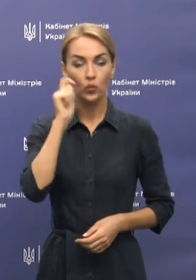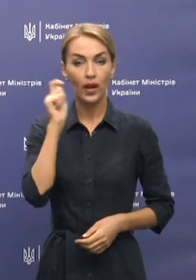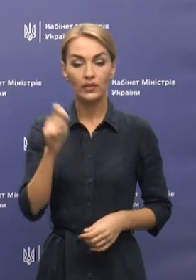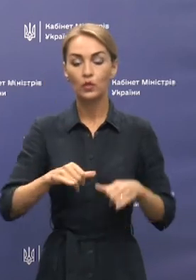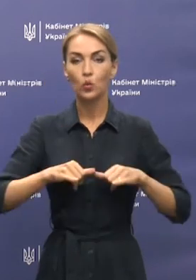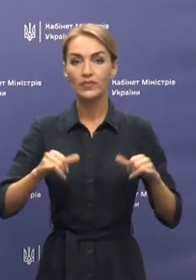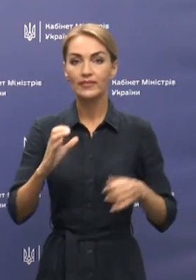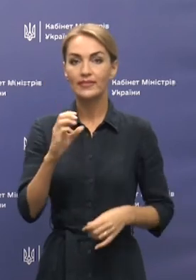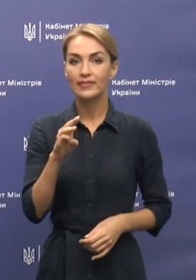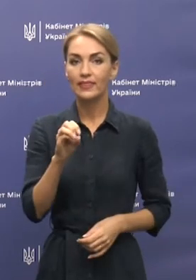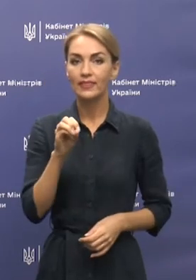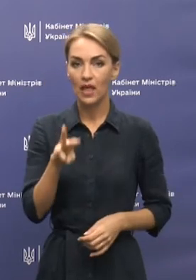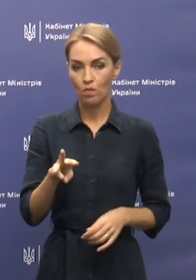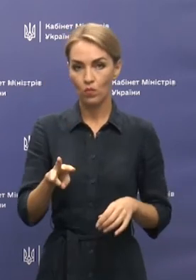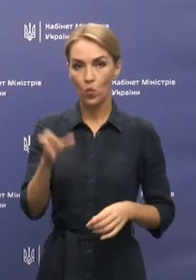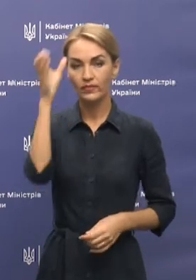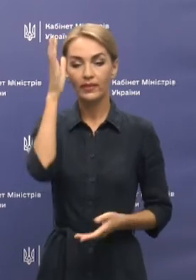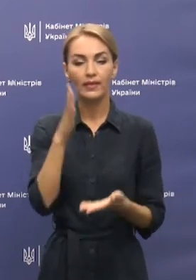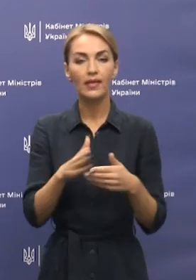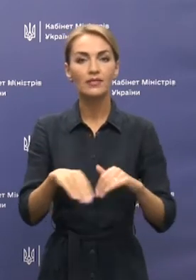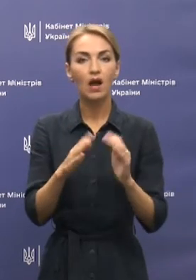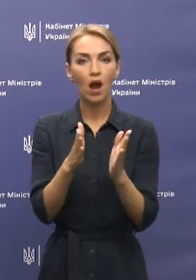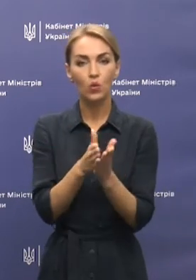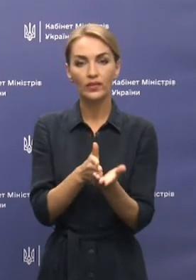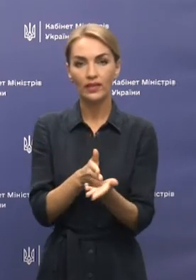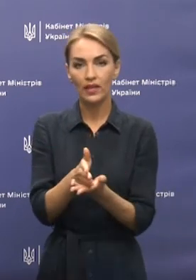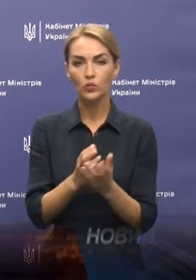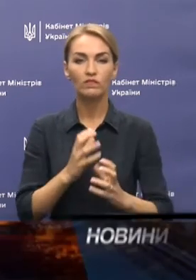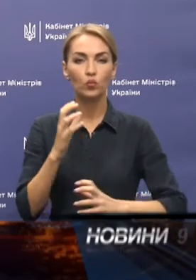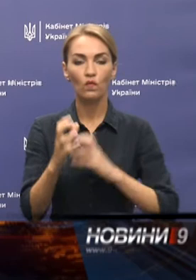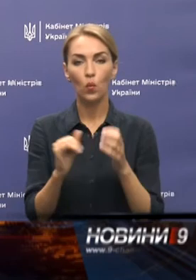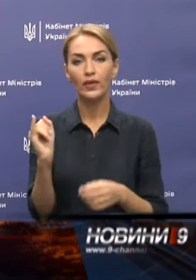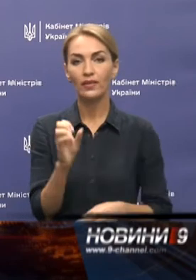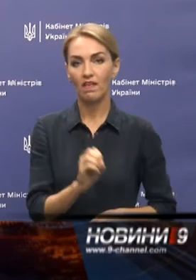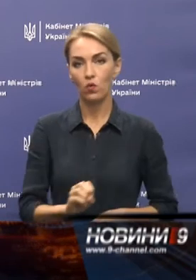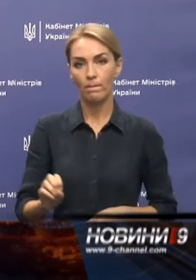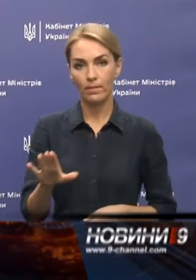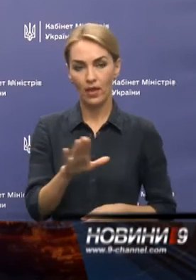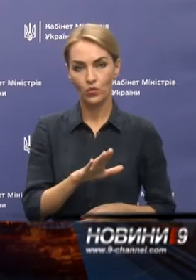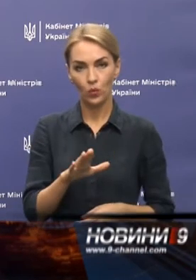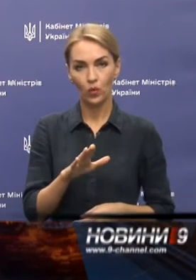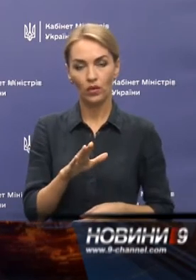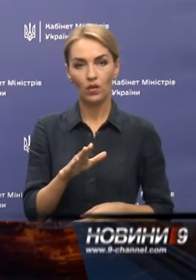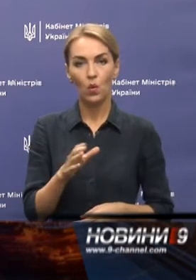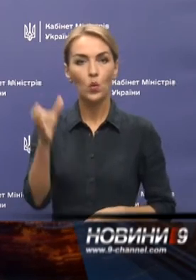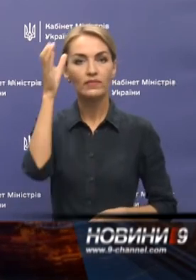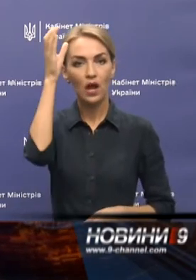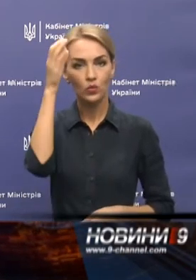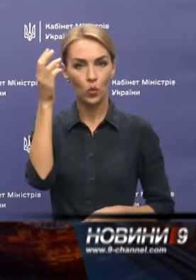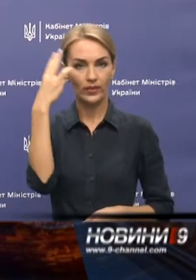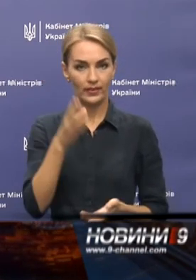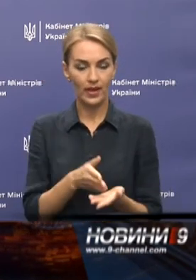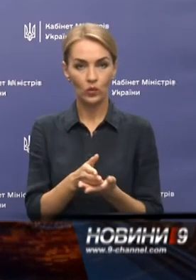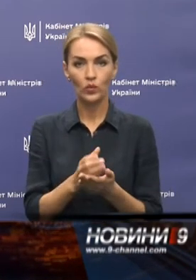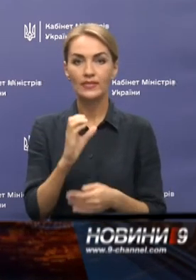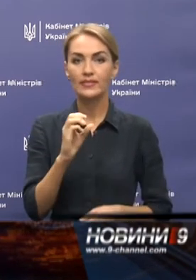Розвиток STEM-освіти є загальною тенденцією світового і європейського тренду, освітянського тренду. STEM